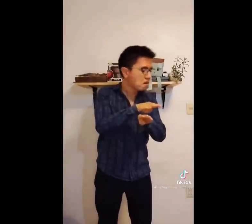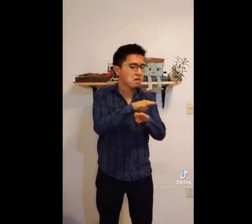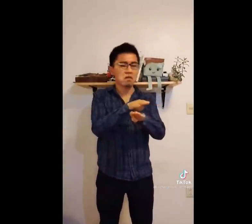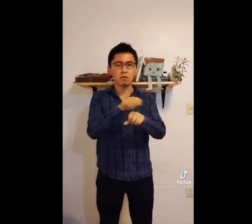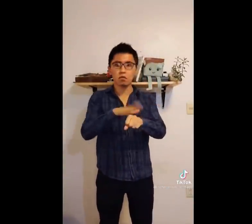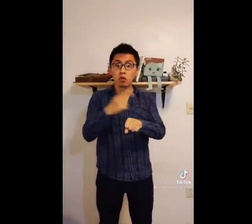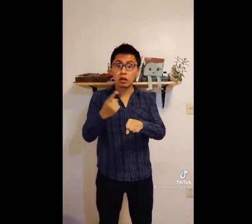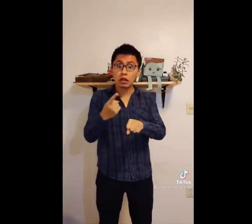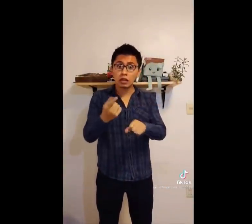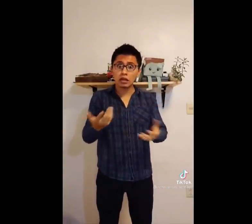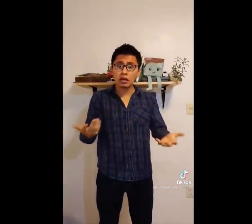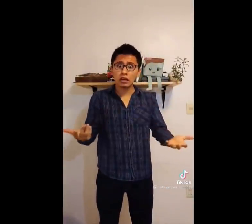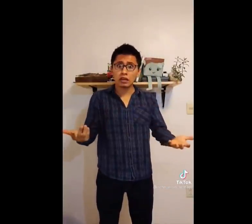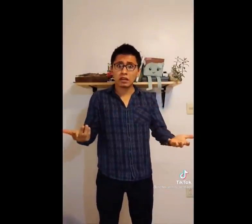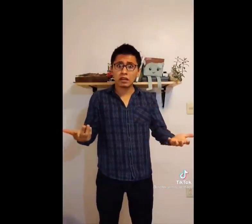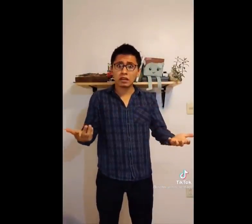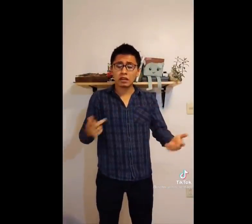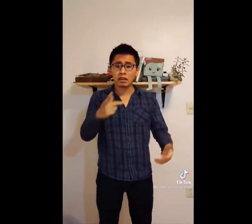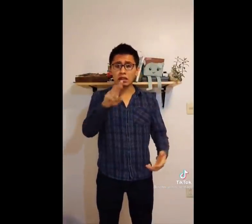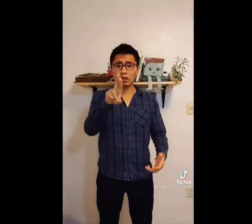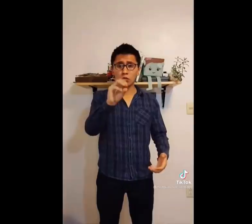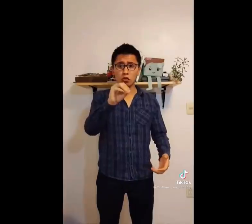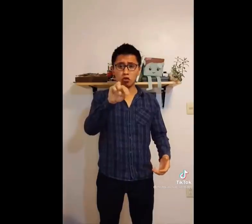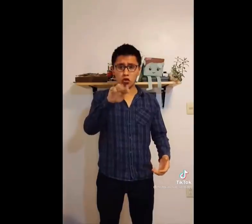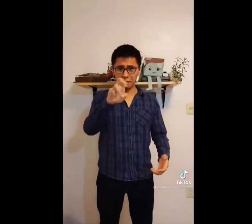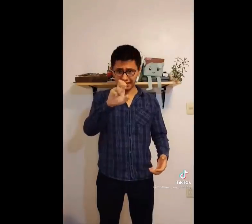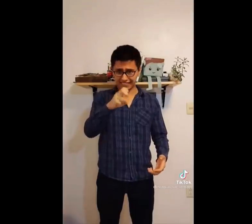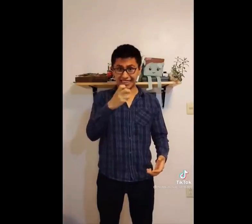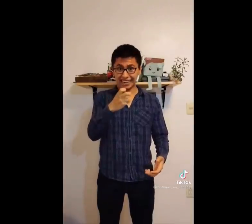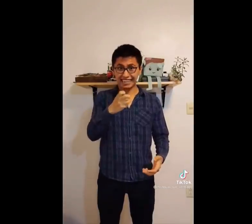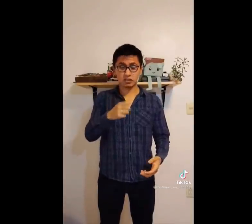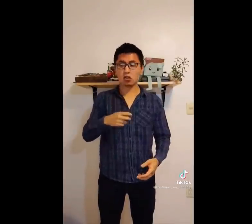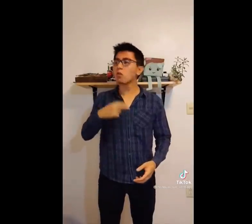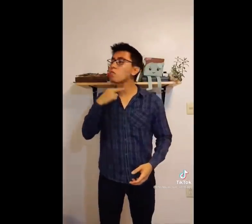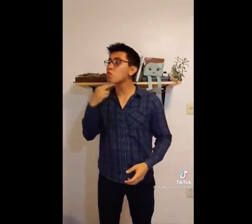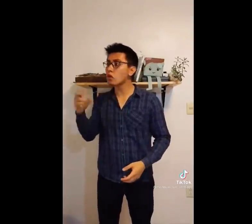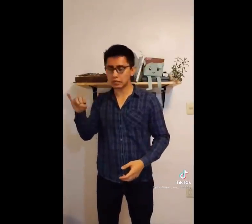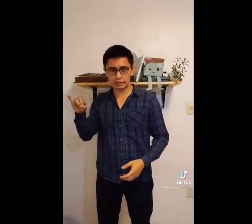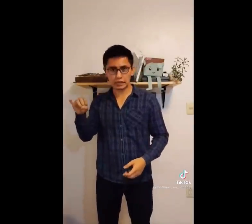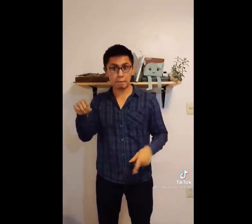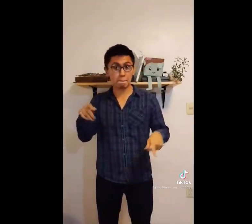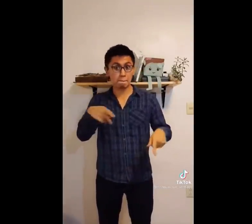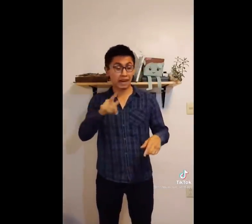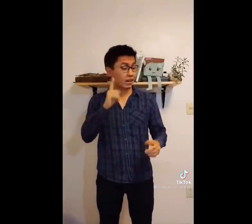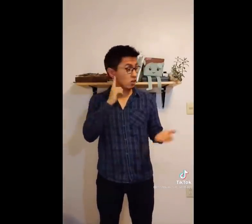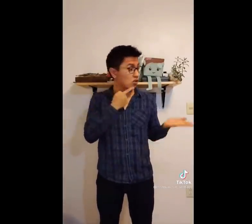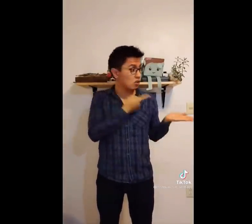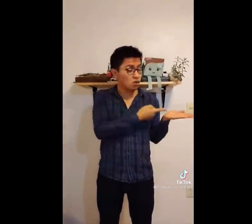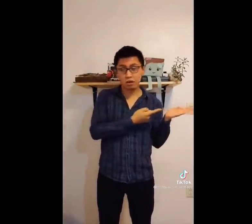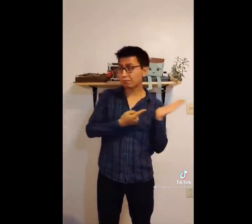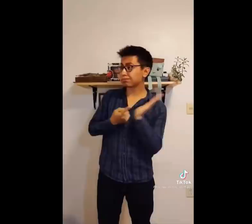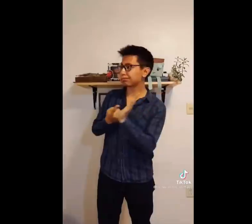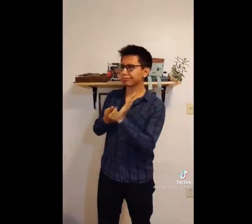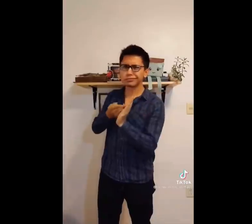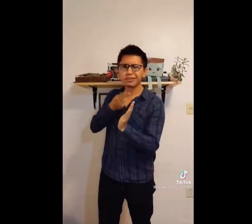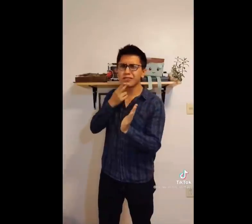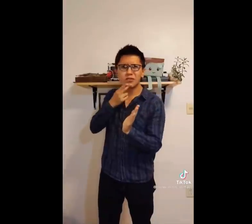En este sentido, el TikToker aseguró que los pronombres inclusivos no se utilizan en la lengua de señas ya que los